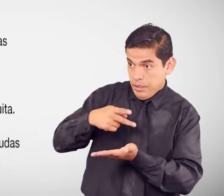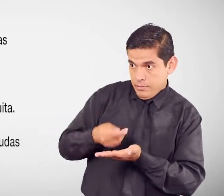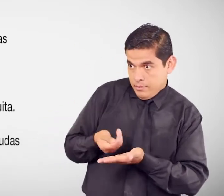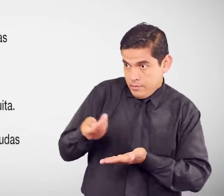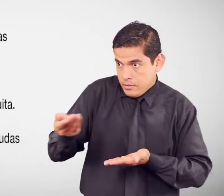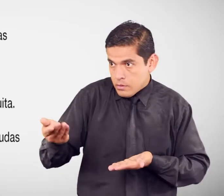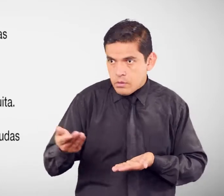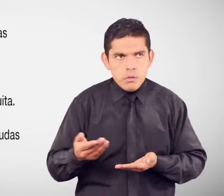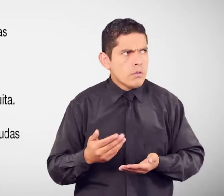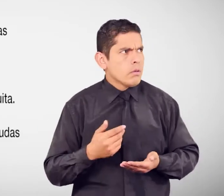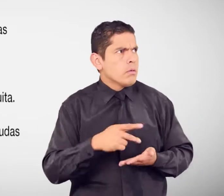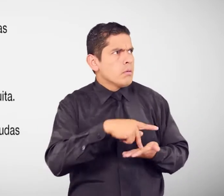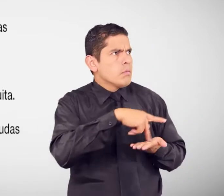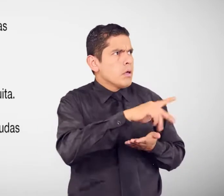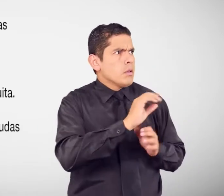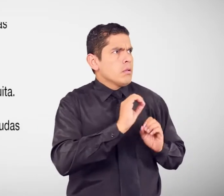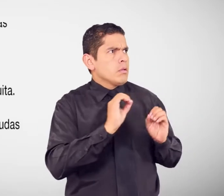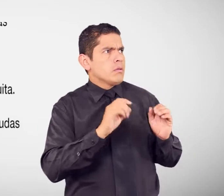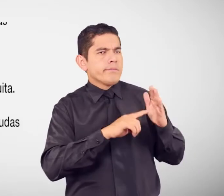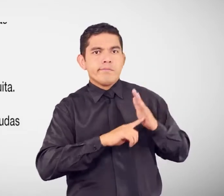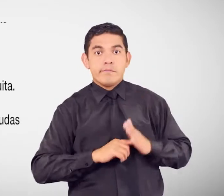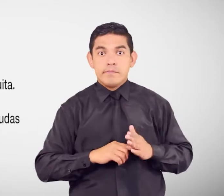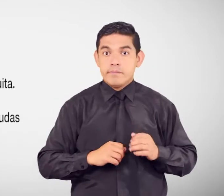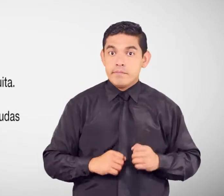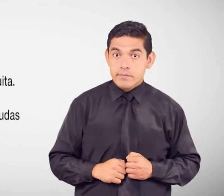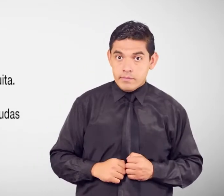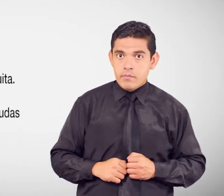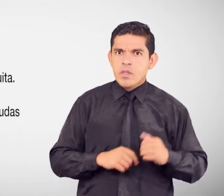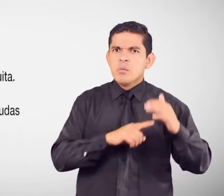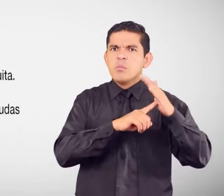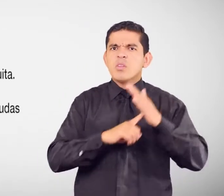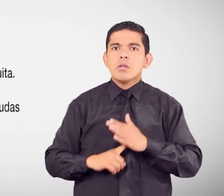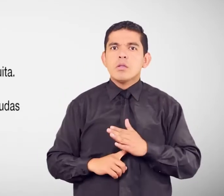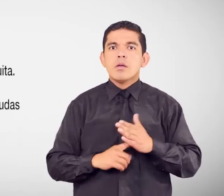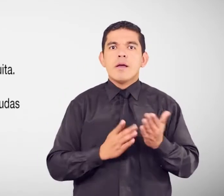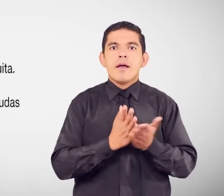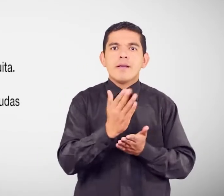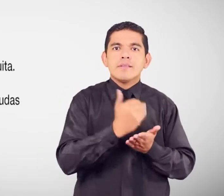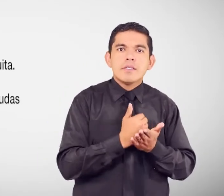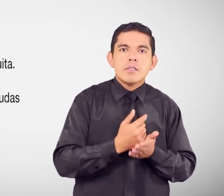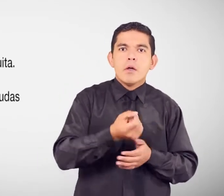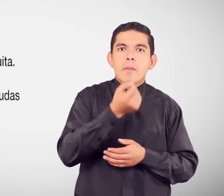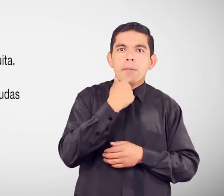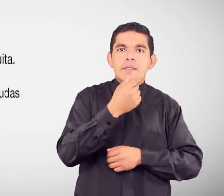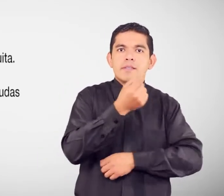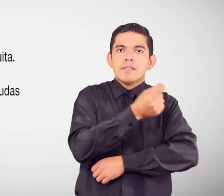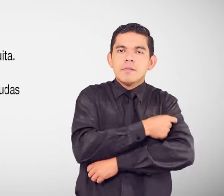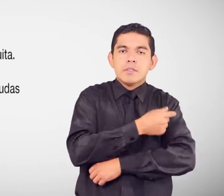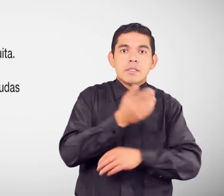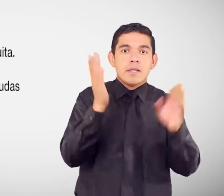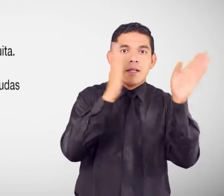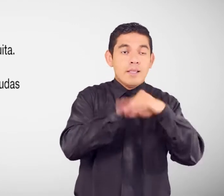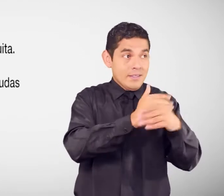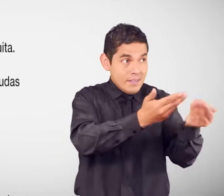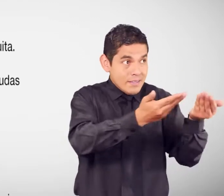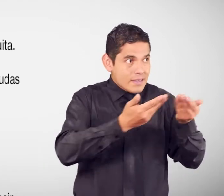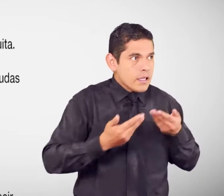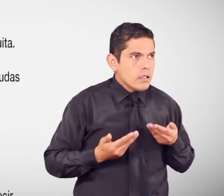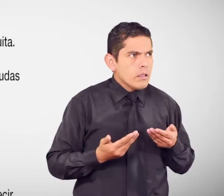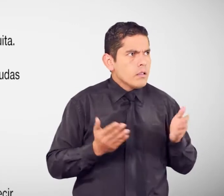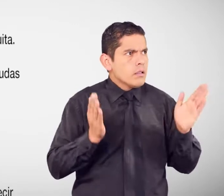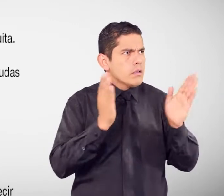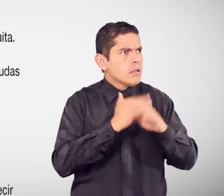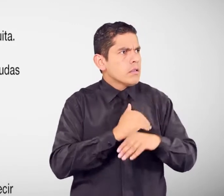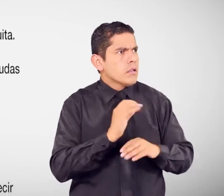Vulneración No tienes acceso A medicina gratuita ¿Qué significa? No te entregan Medicina gratuita Es decir